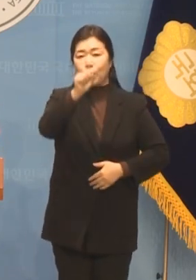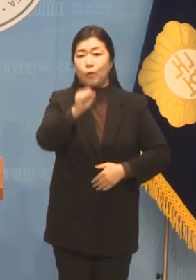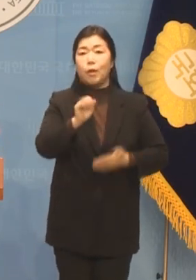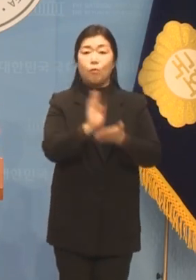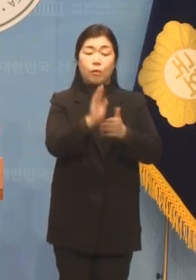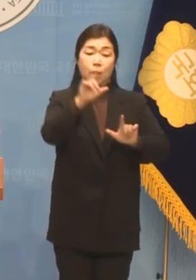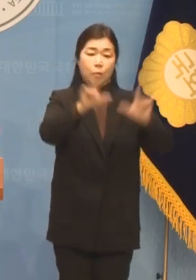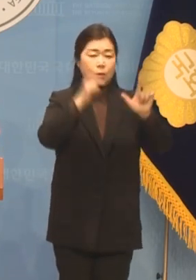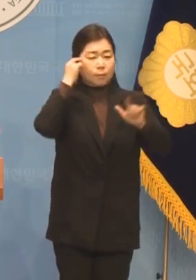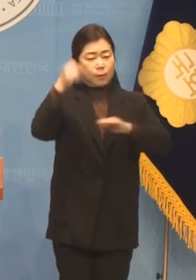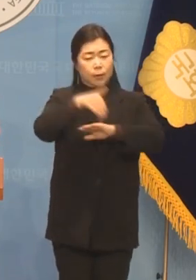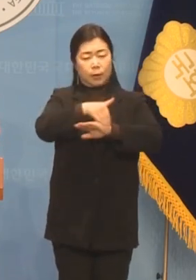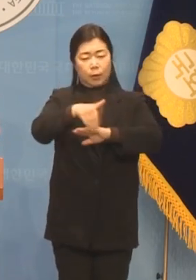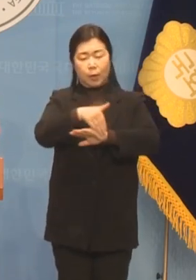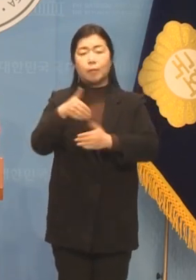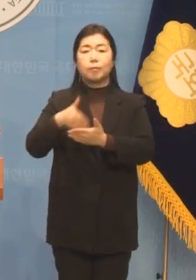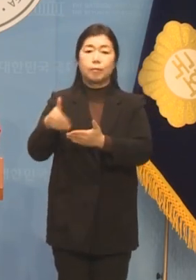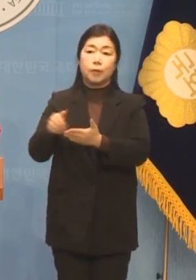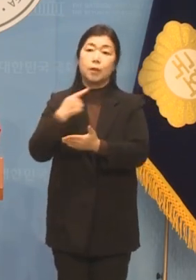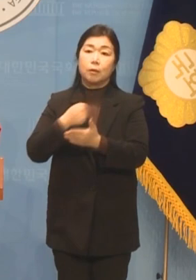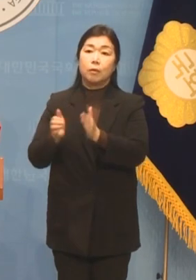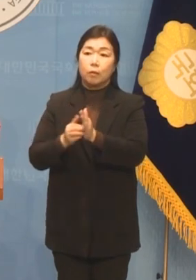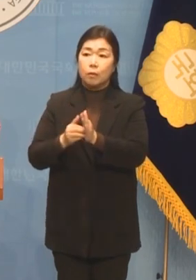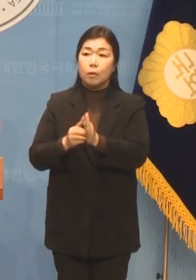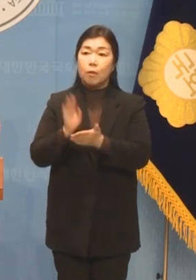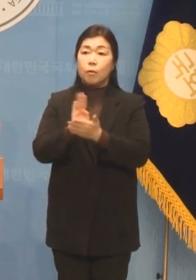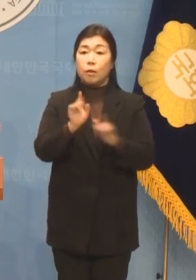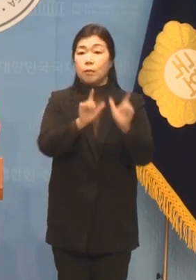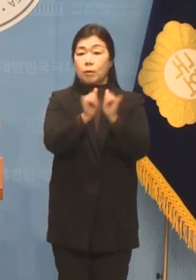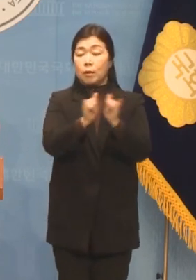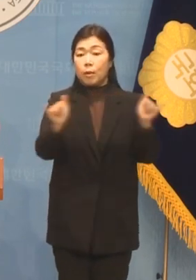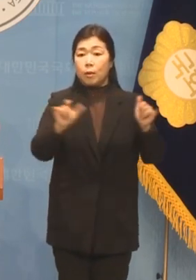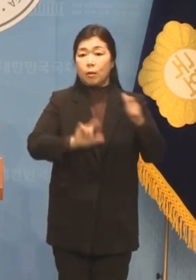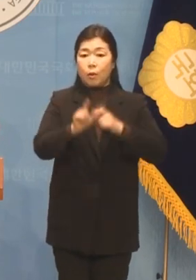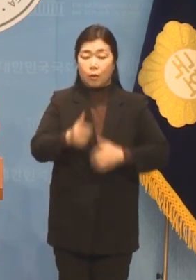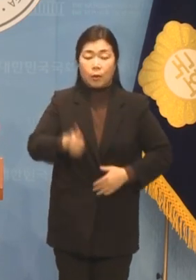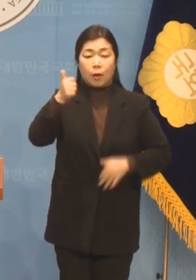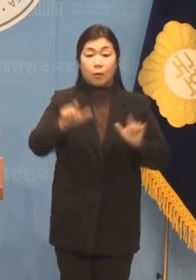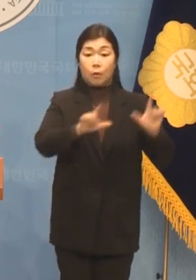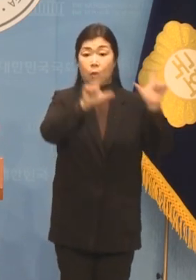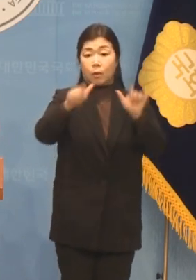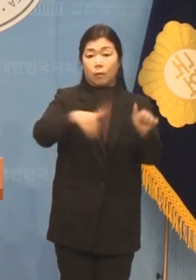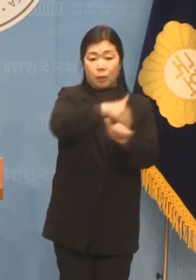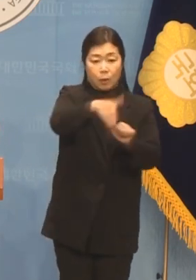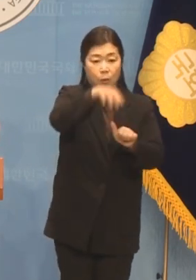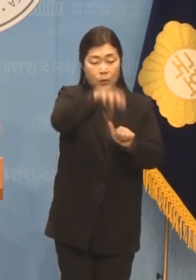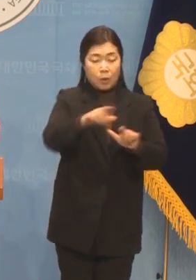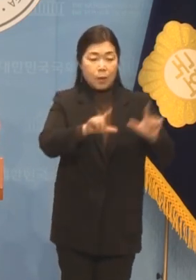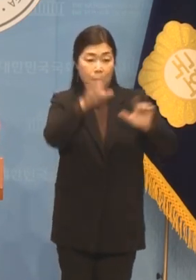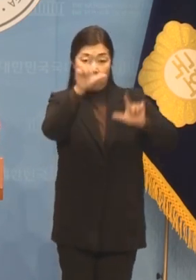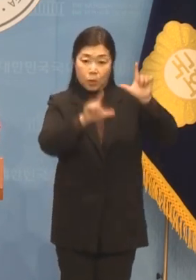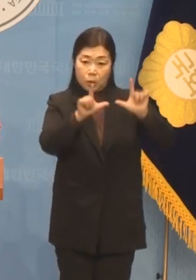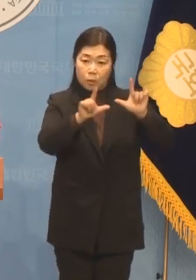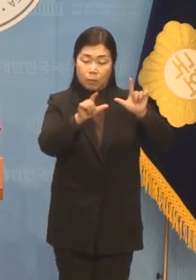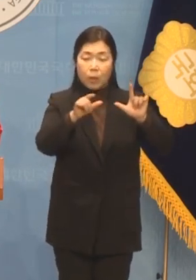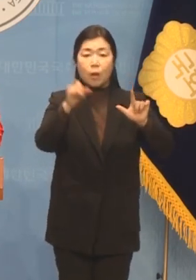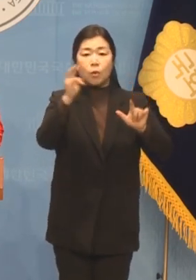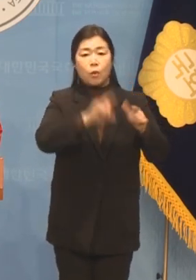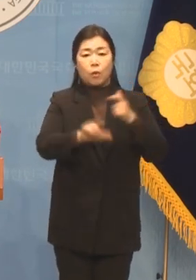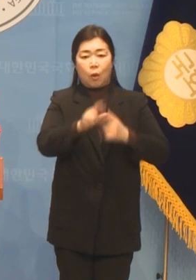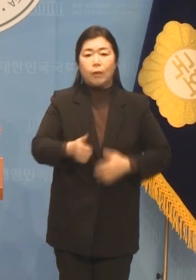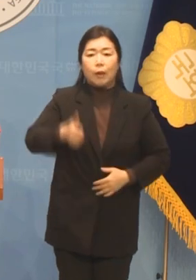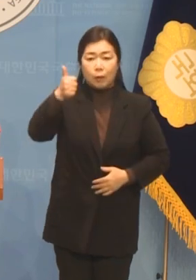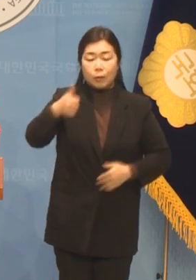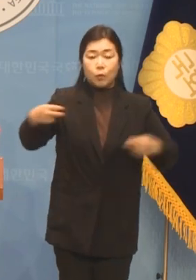모습을 그렸습니다 분당 주민들이 더 나은 주거 환경에서 사는 모습을 더 나은 교통